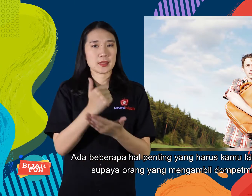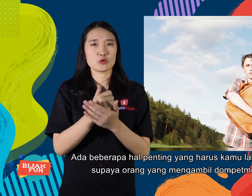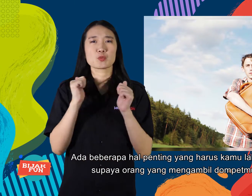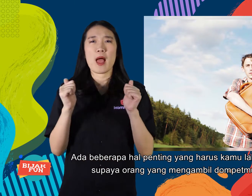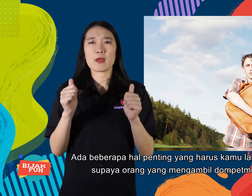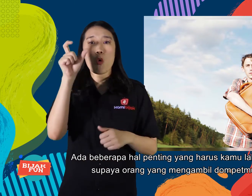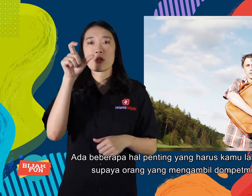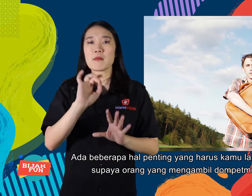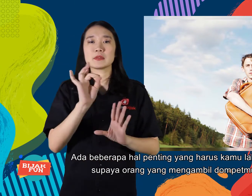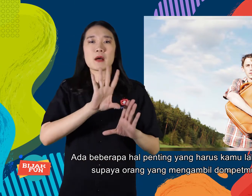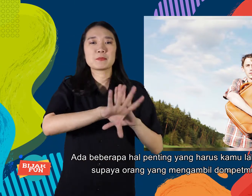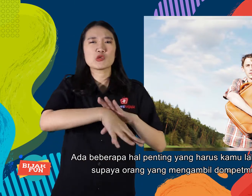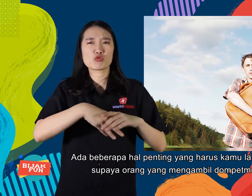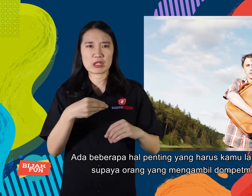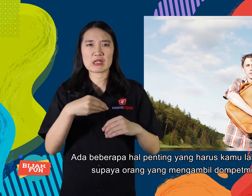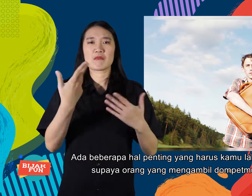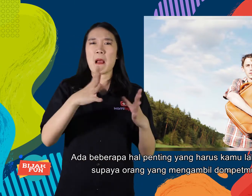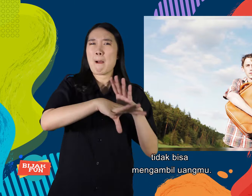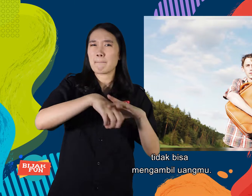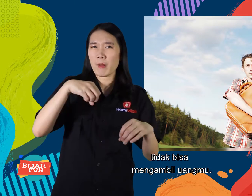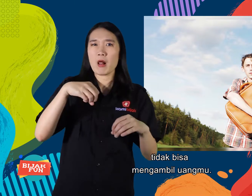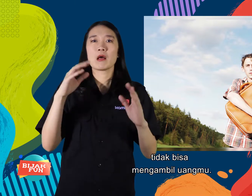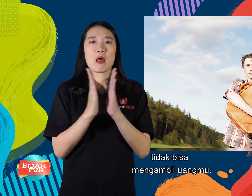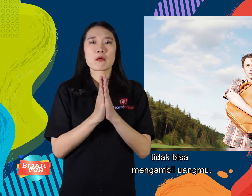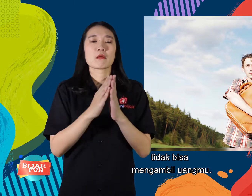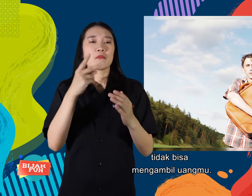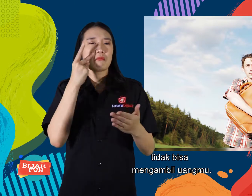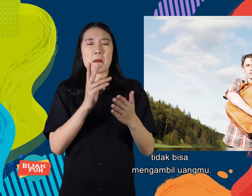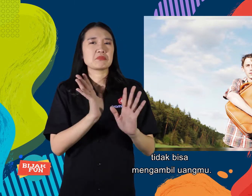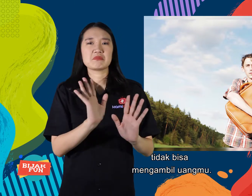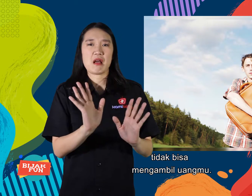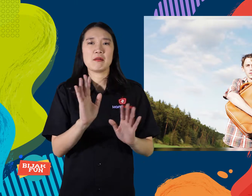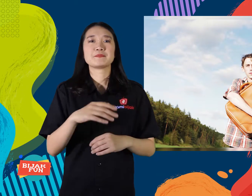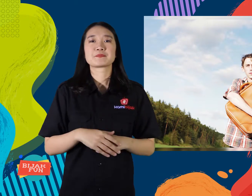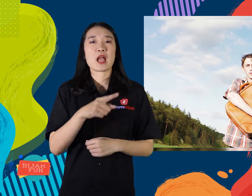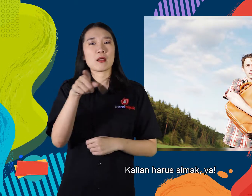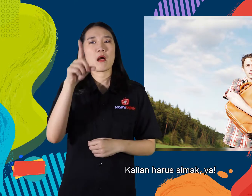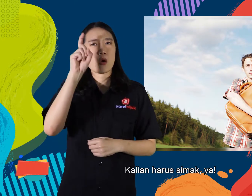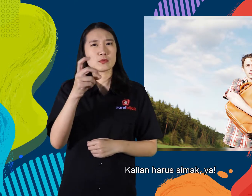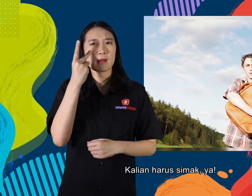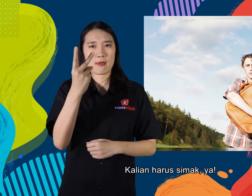tidak bisa mengambil uangmu. Kalian harus simak ya.